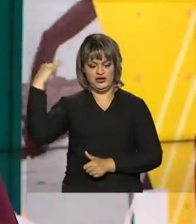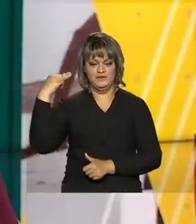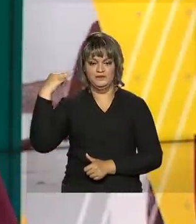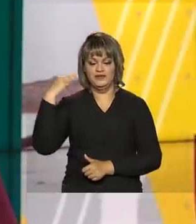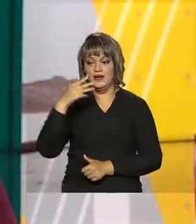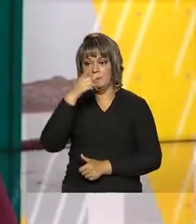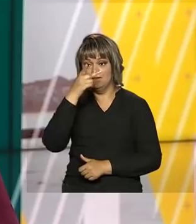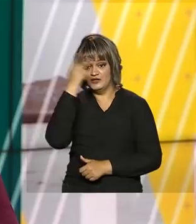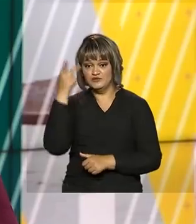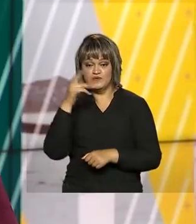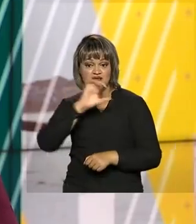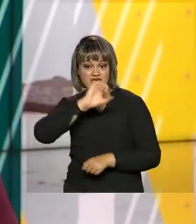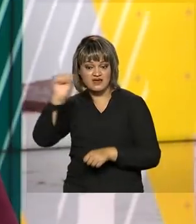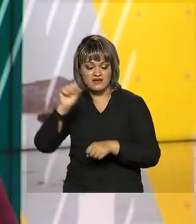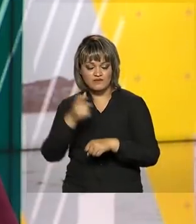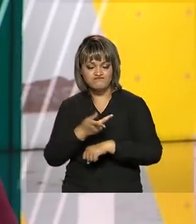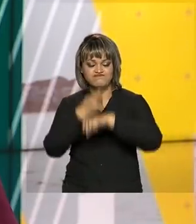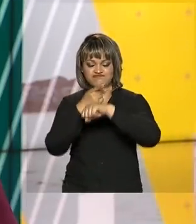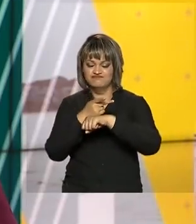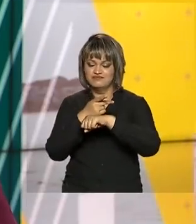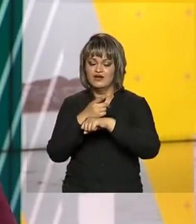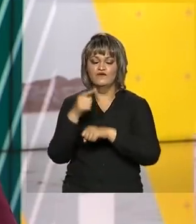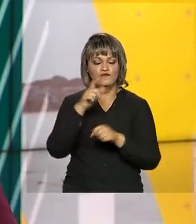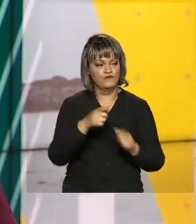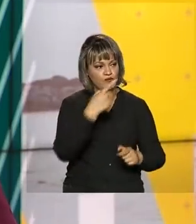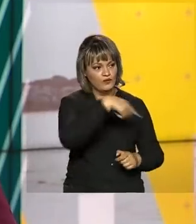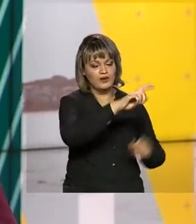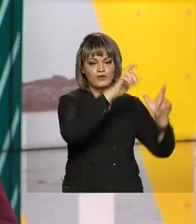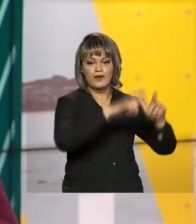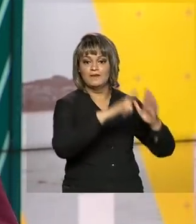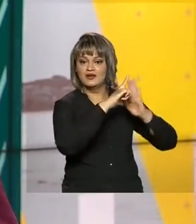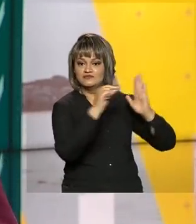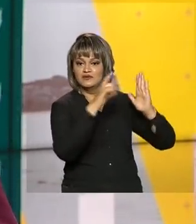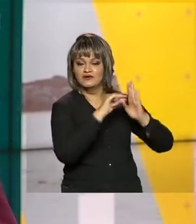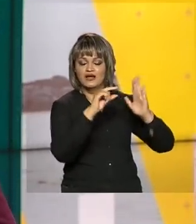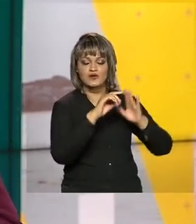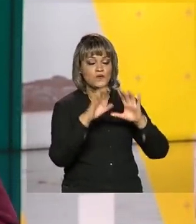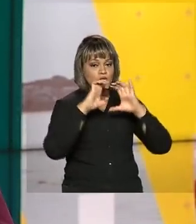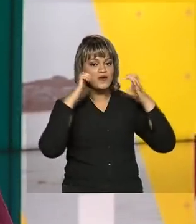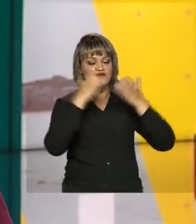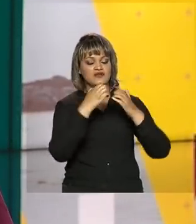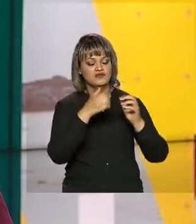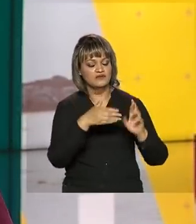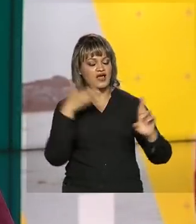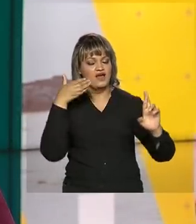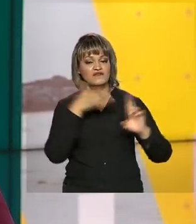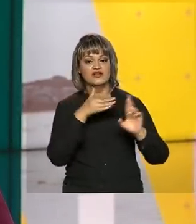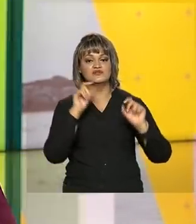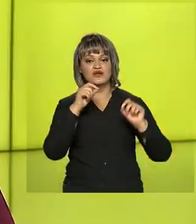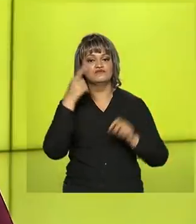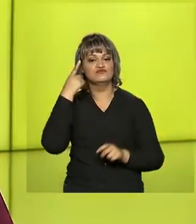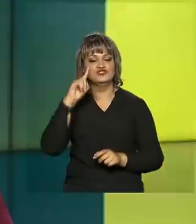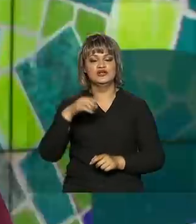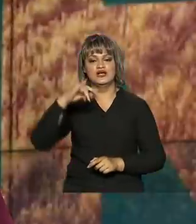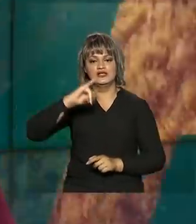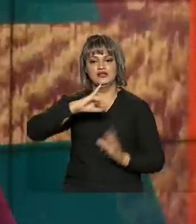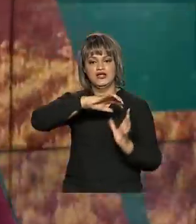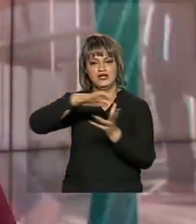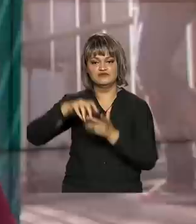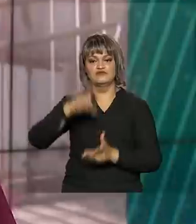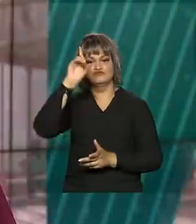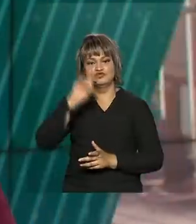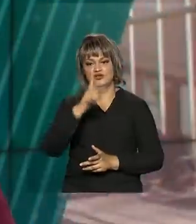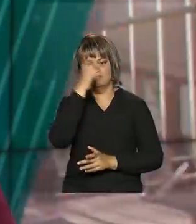Os vencedores da primeira edição foram recebidos no Palácio do Planalto, em cerimônia que fez referência ao Dia Internacional dos